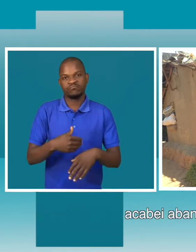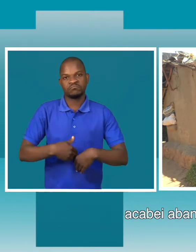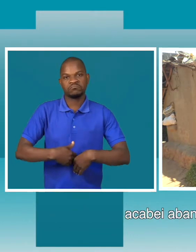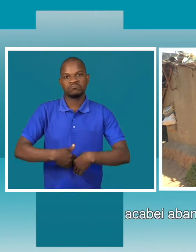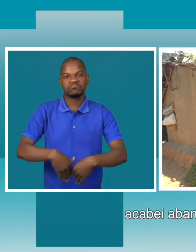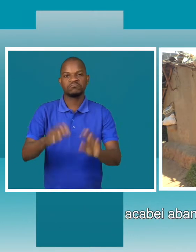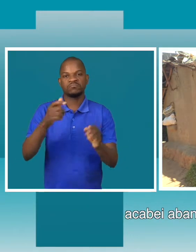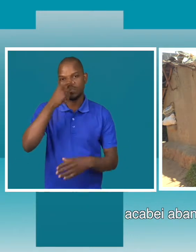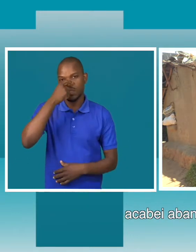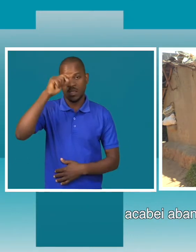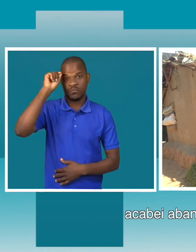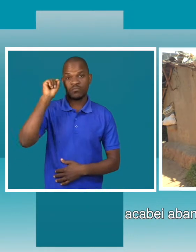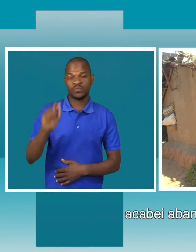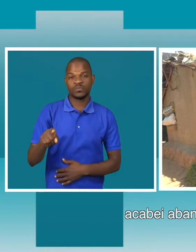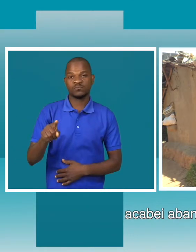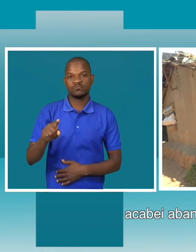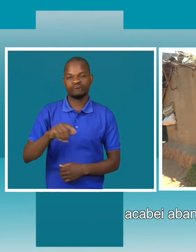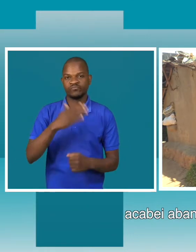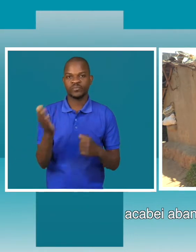Então, acabei por abandonar.